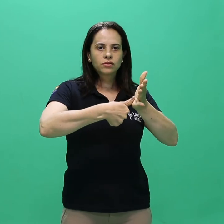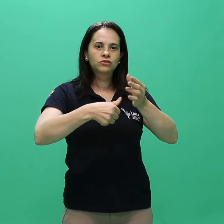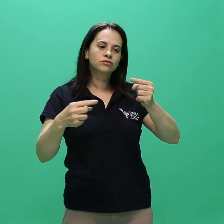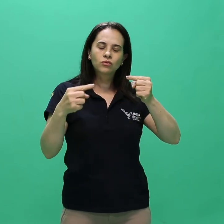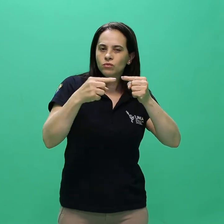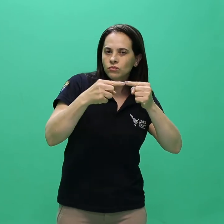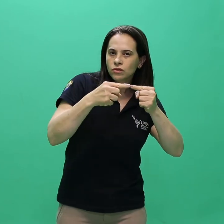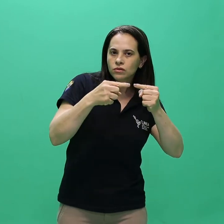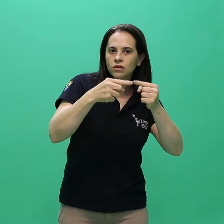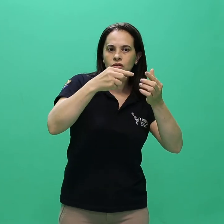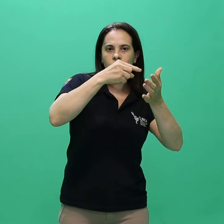seletivo.